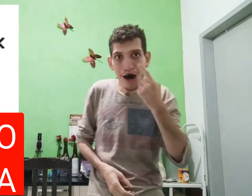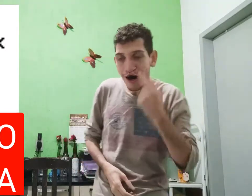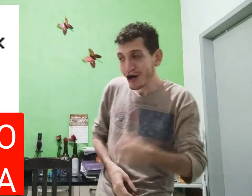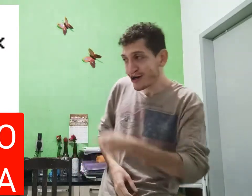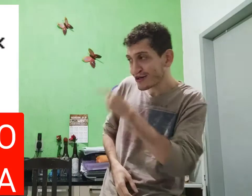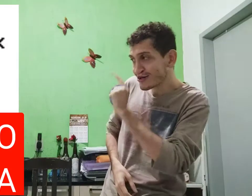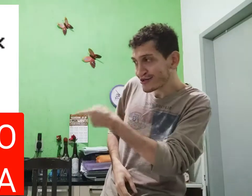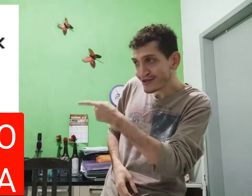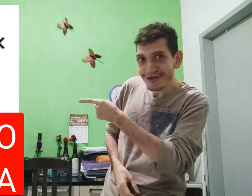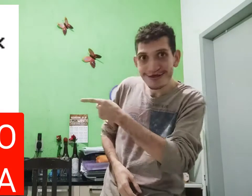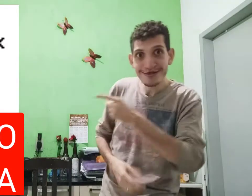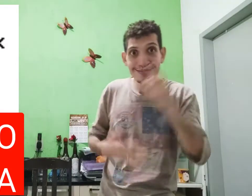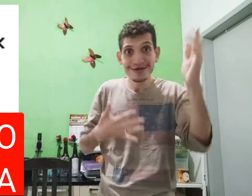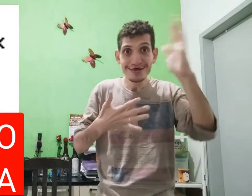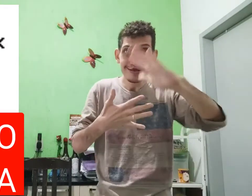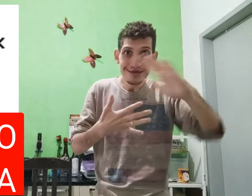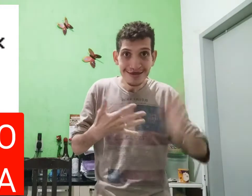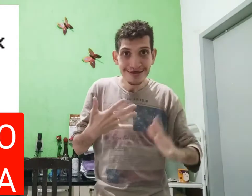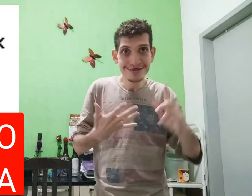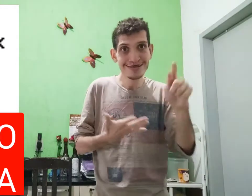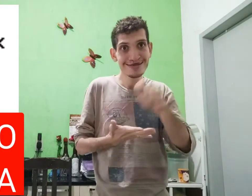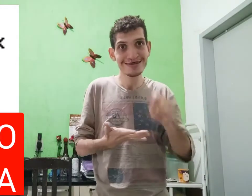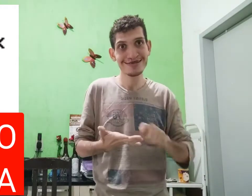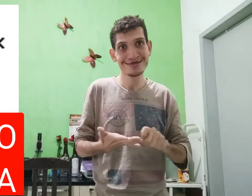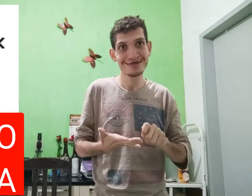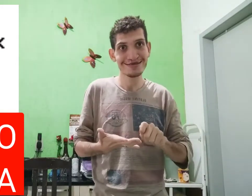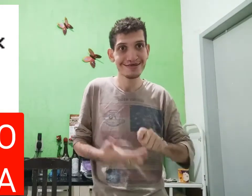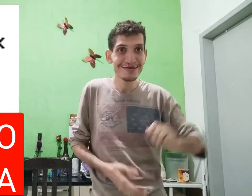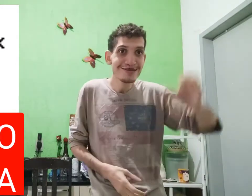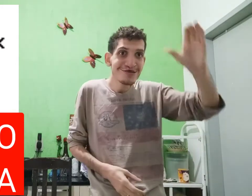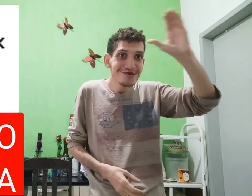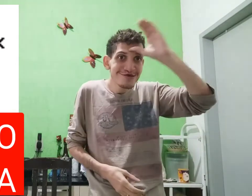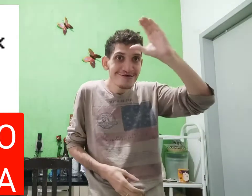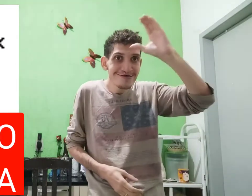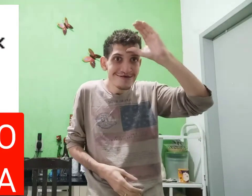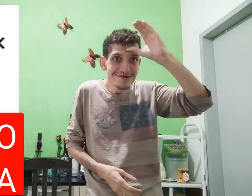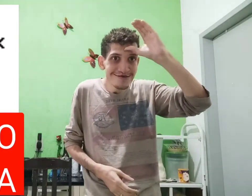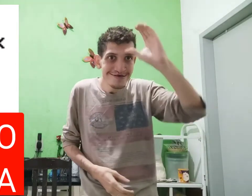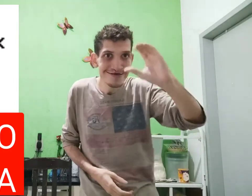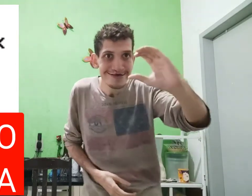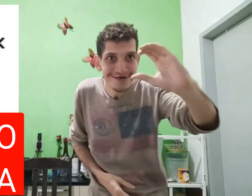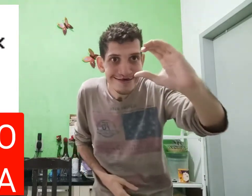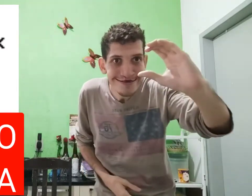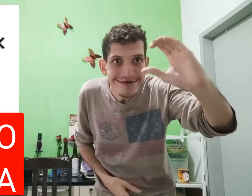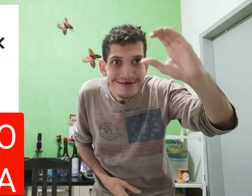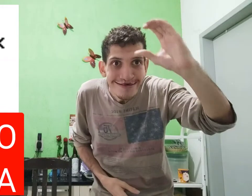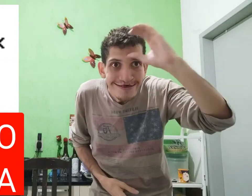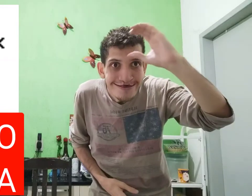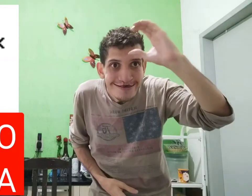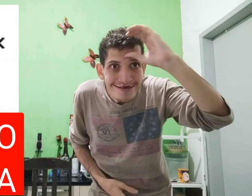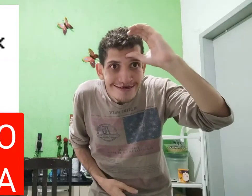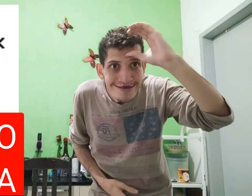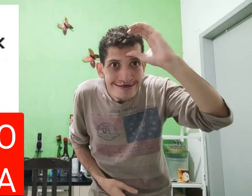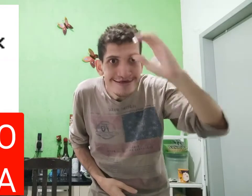viu, olha, aqui ao lado, livra de escrita, e eu, e ia,